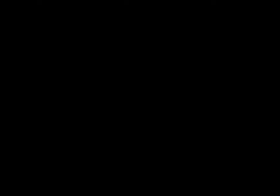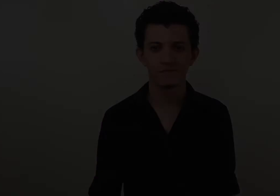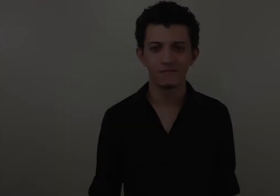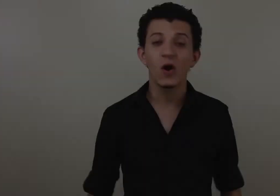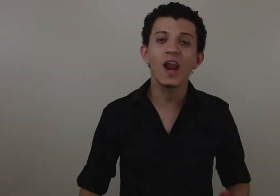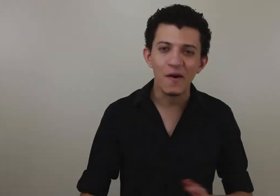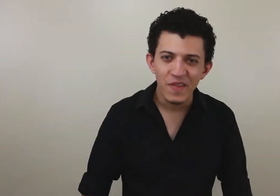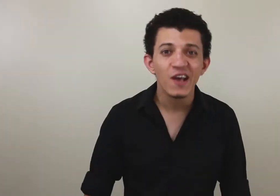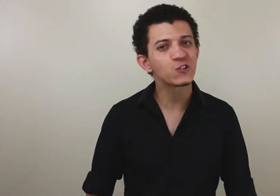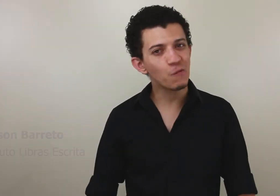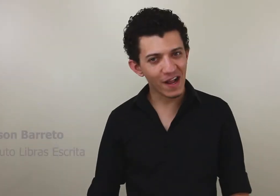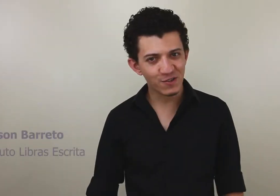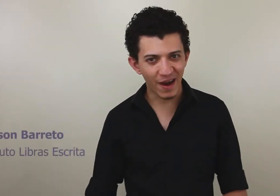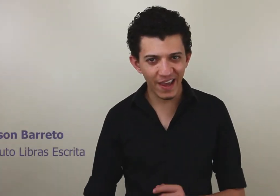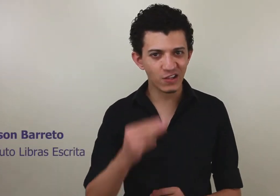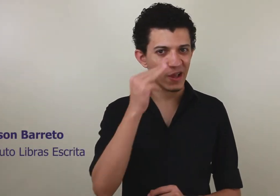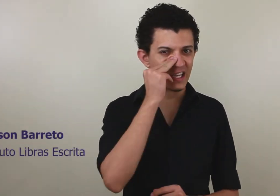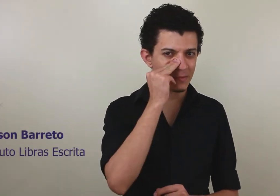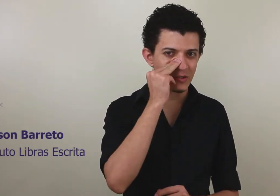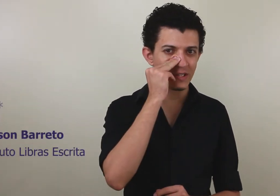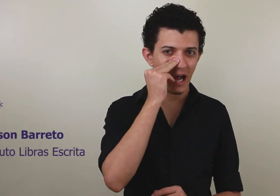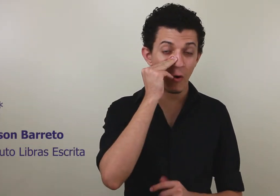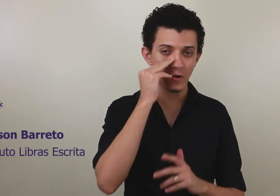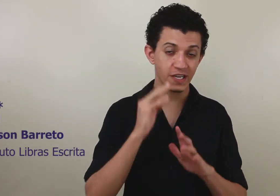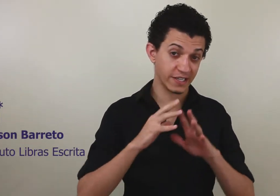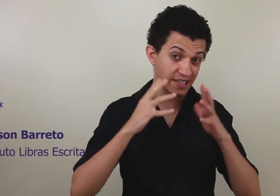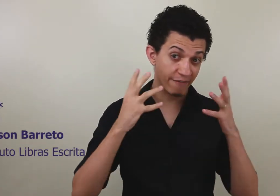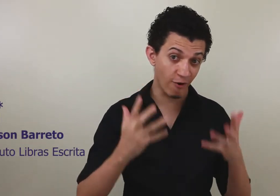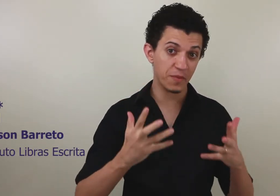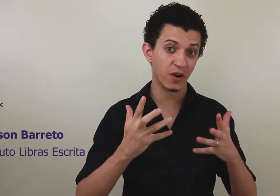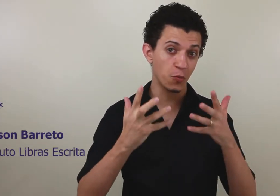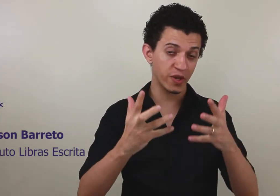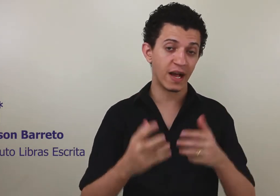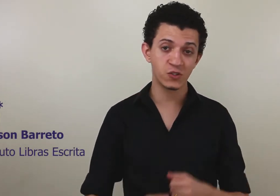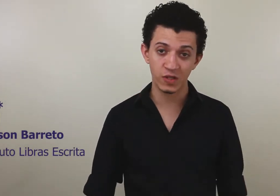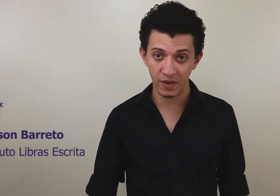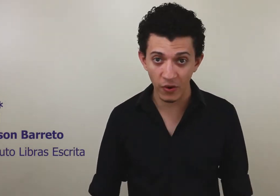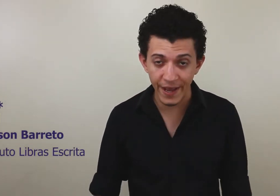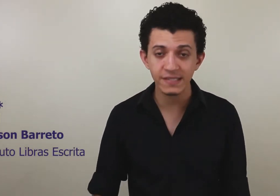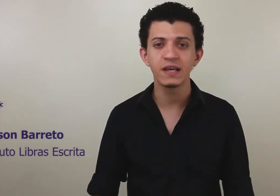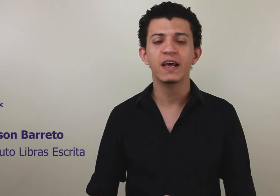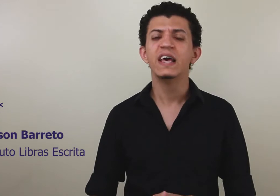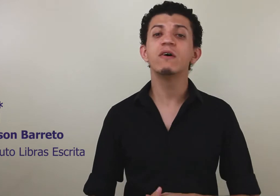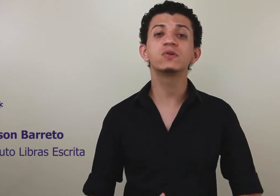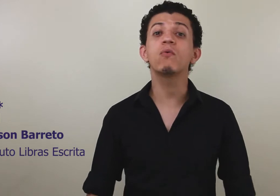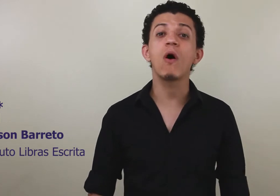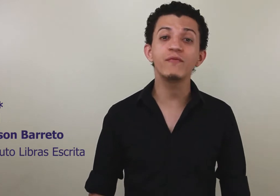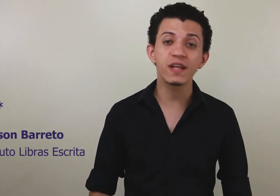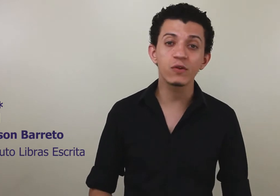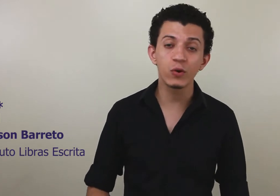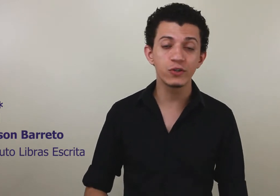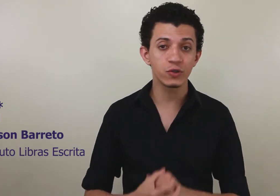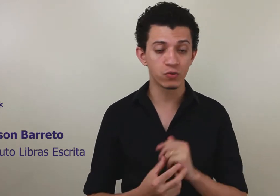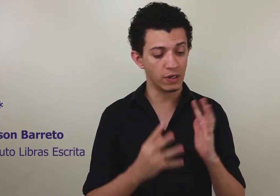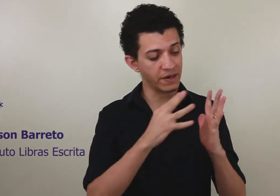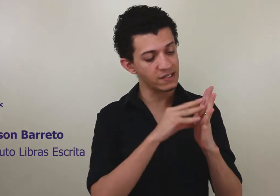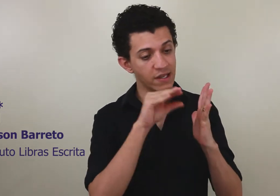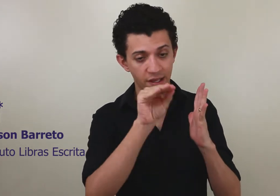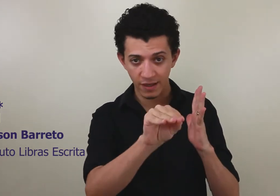Olá, eu sou o Matos Barreto, este é meu sinal, ou seja, dessa forma que a comunidade surda me conhece. Eu sou co-fundador do Instituto Libras Escritas,